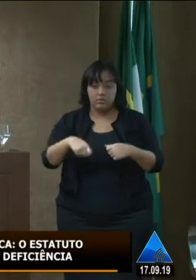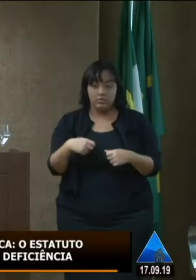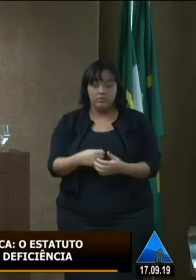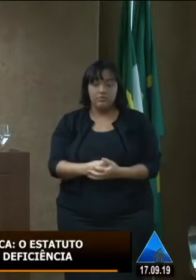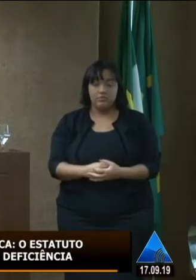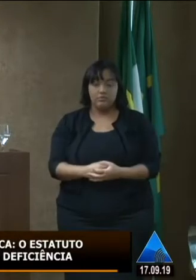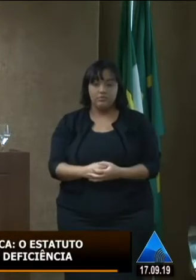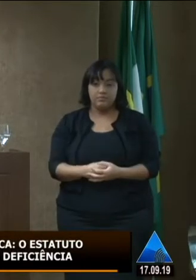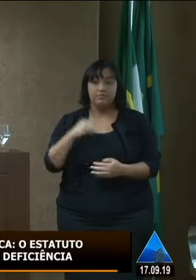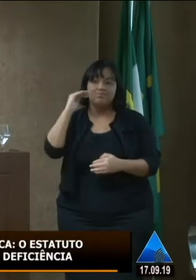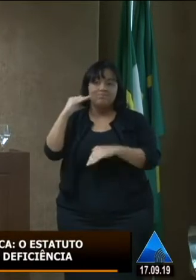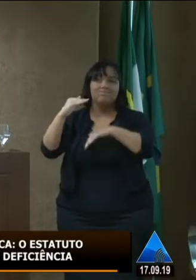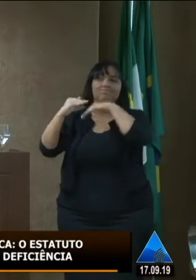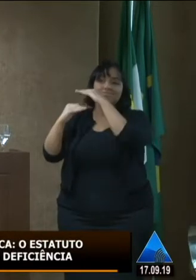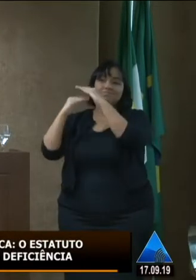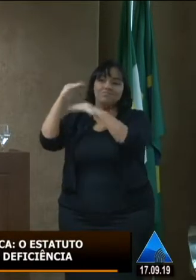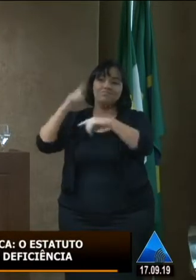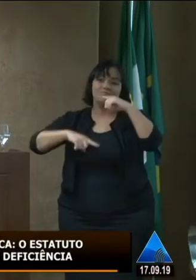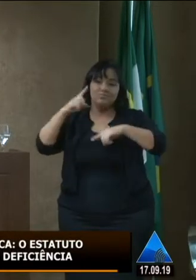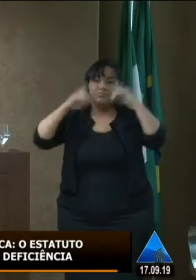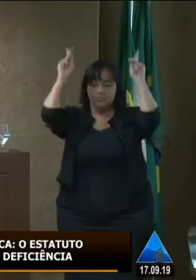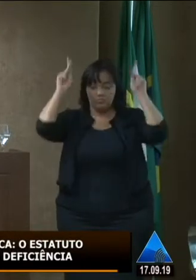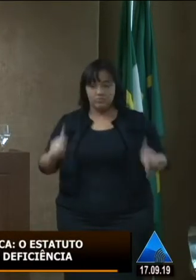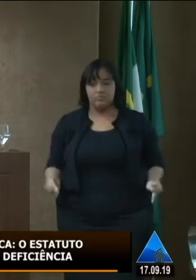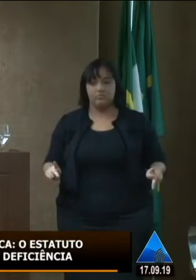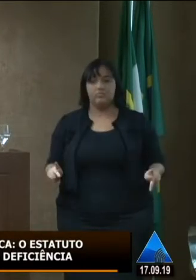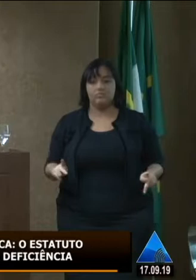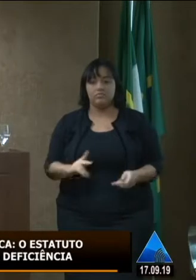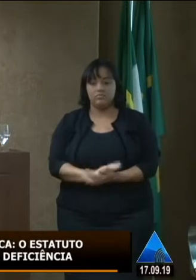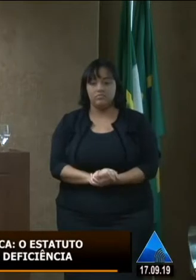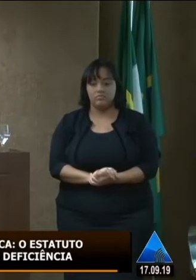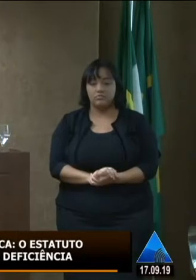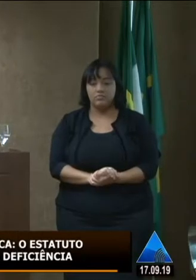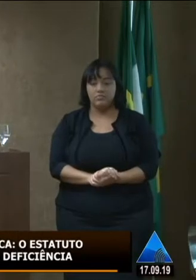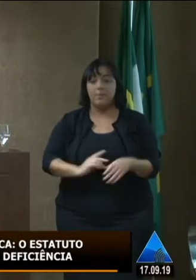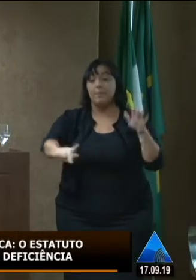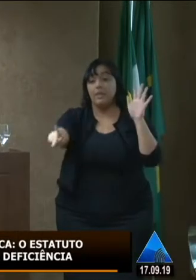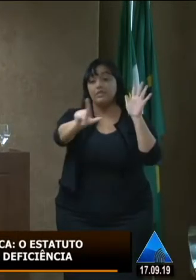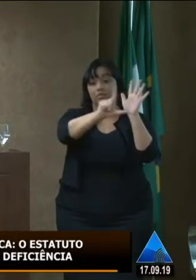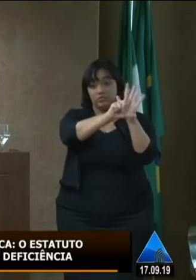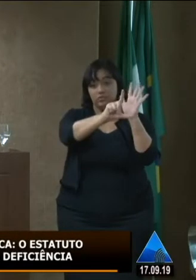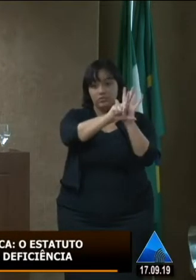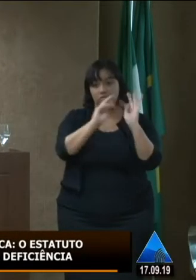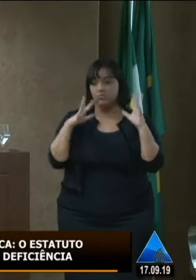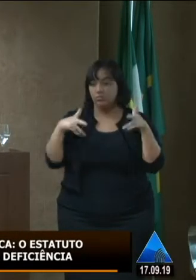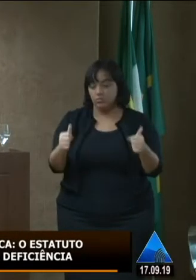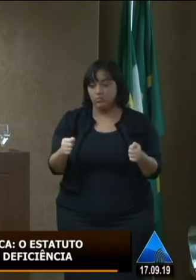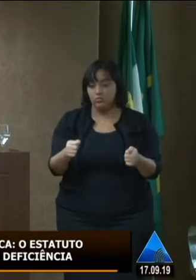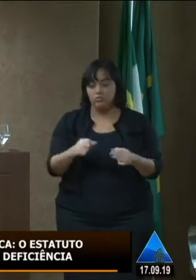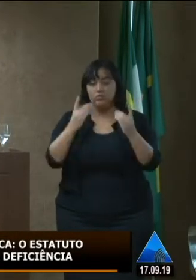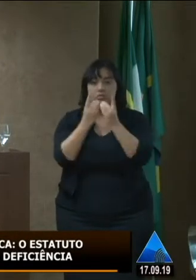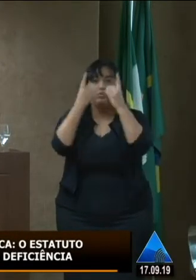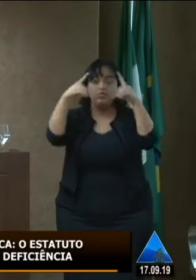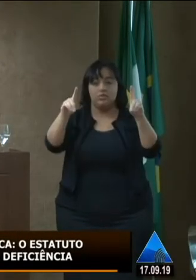de construir a política pública das suas áreas específicas legitimando dentro da proposta de democracia